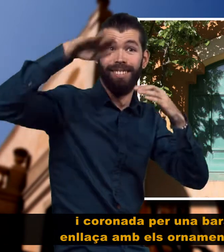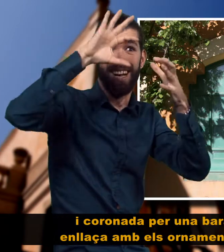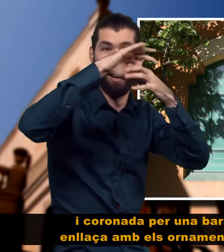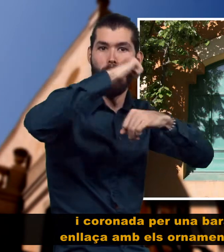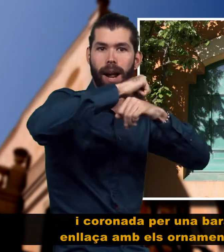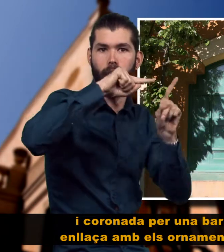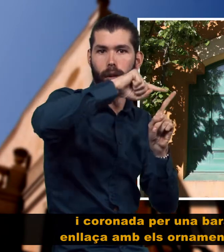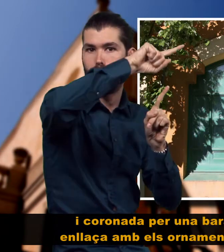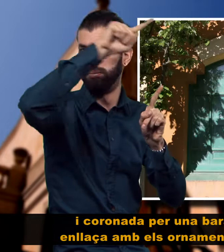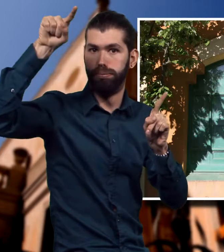les finestres.